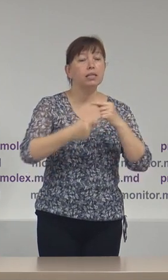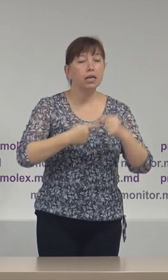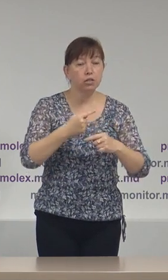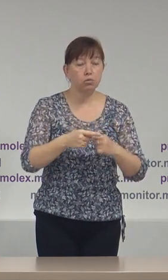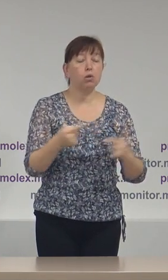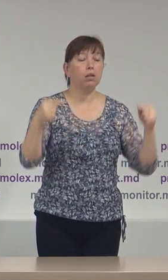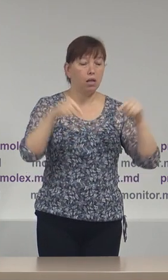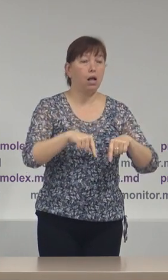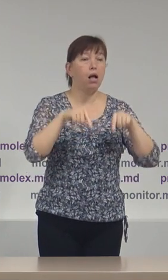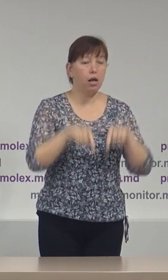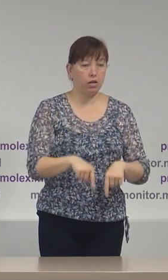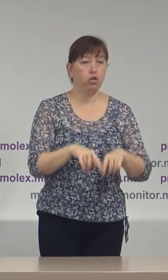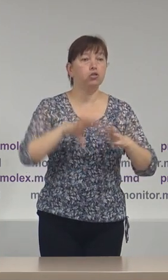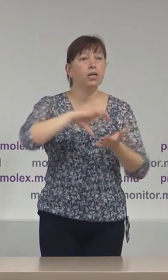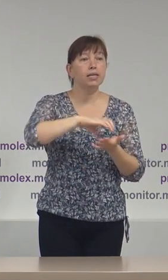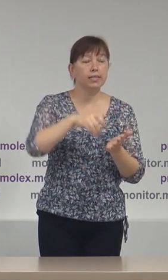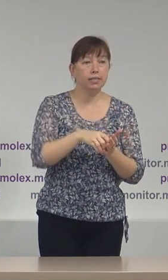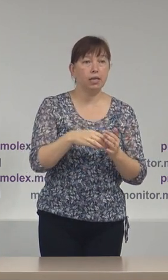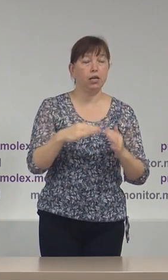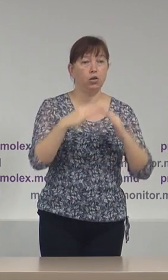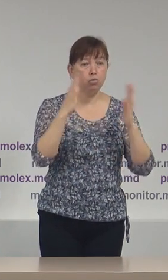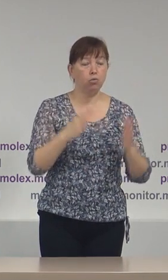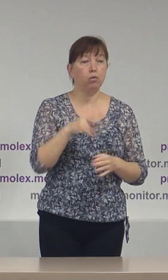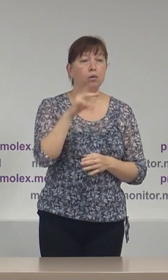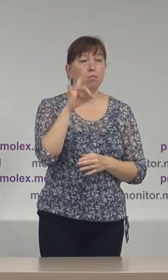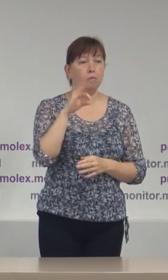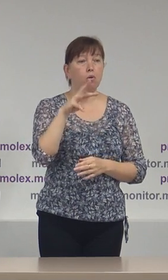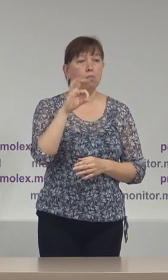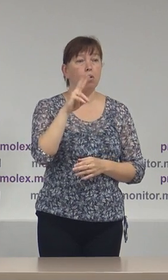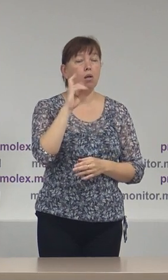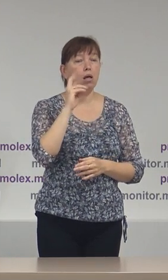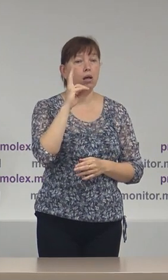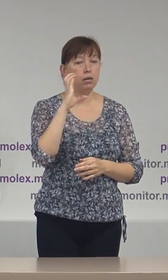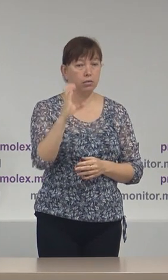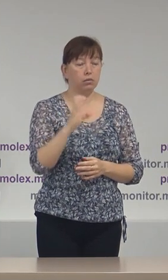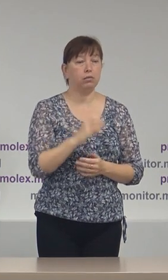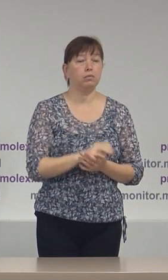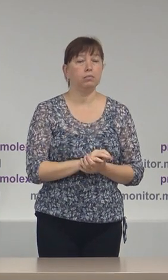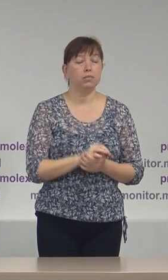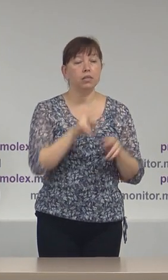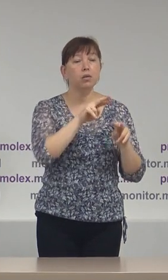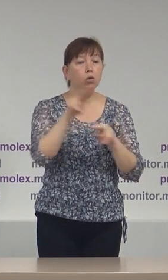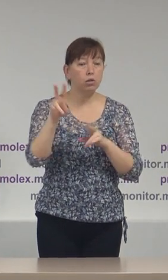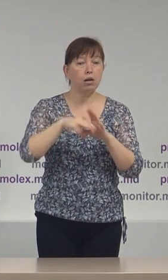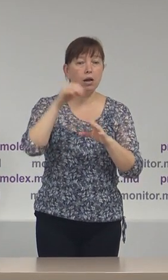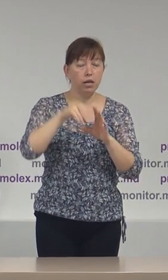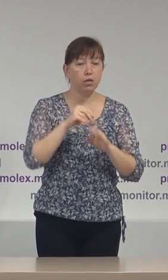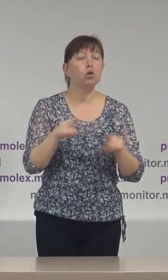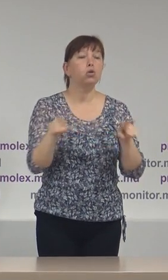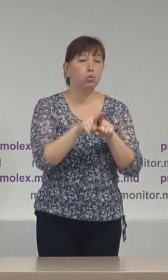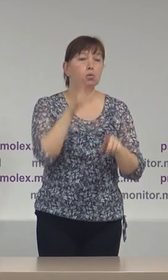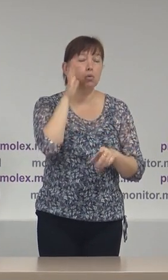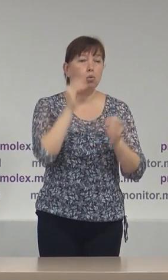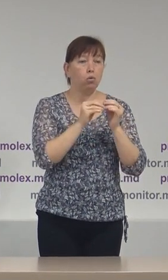întâlnim aici în sediul de campanie asociației a misiunii promolec de monitorizare alegerilor tot la orele